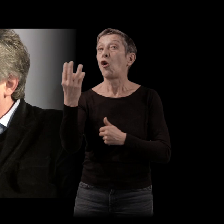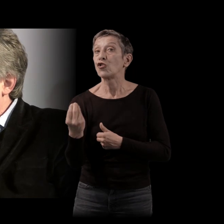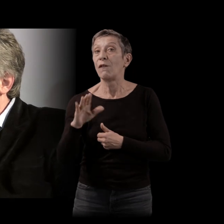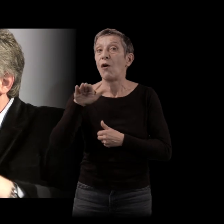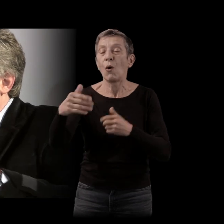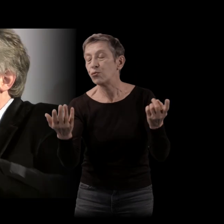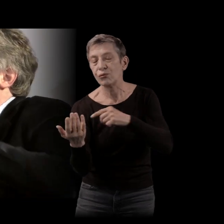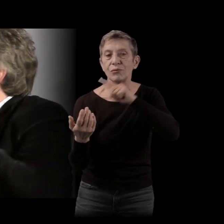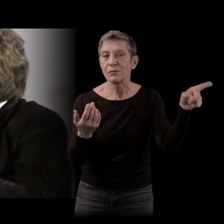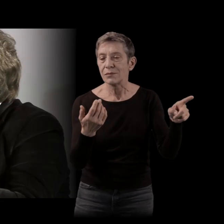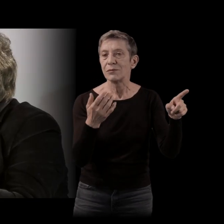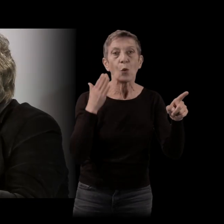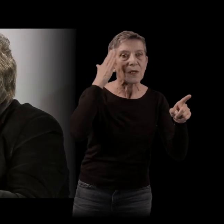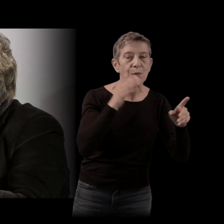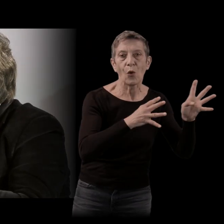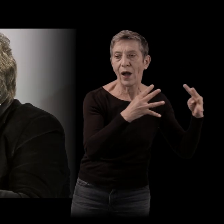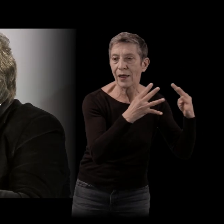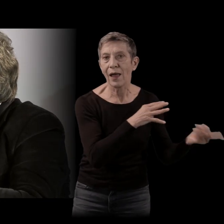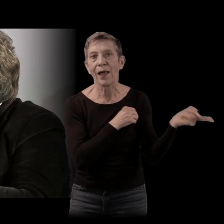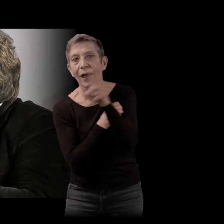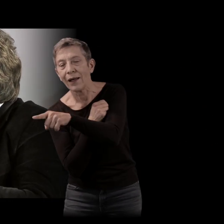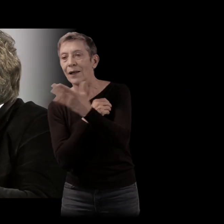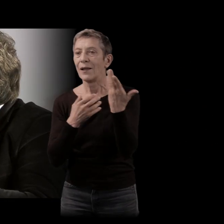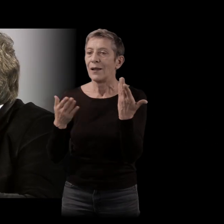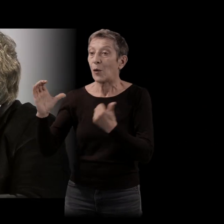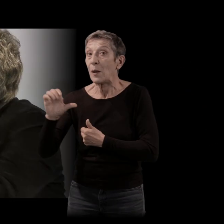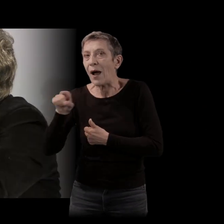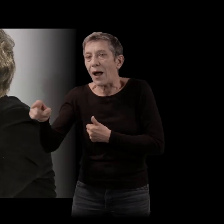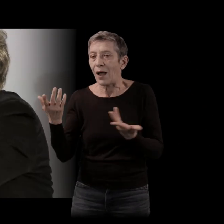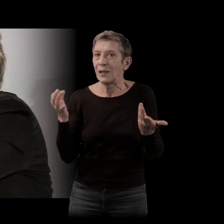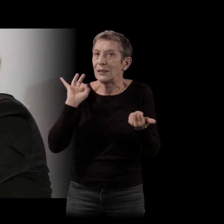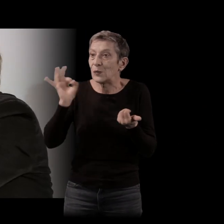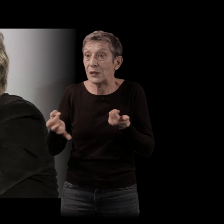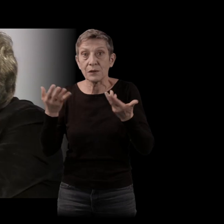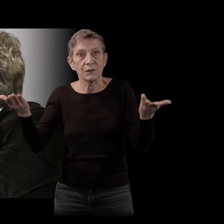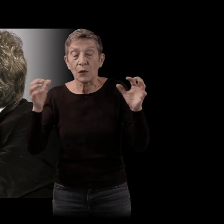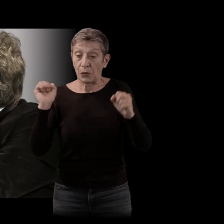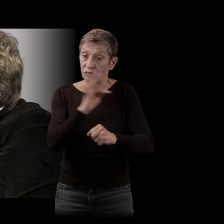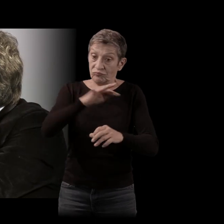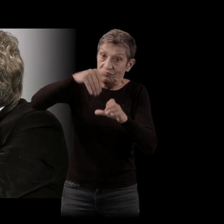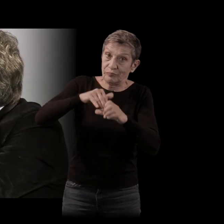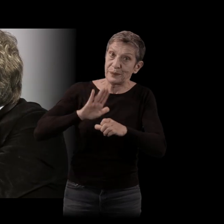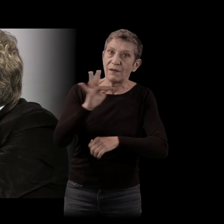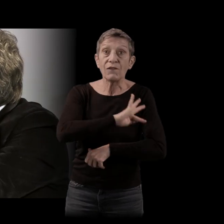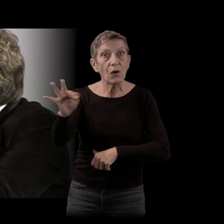la guerre, pourraient être très franco-français. Mais ce qui est troublant, c'est aussi l'accueil à l'étranger de leurs enfants après eux. Voilà, puisque